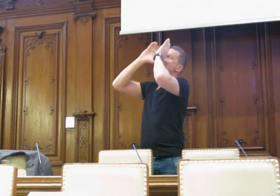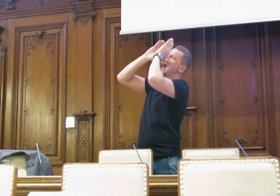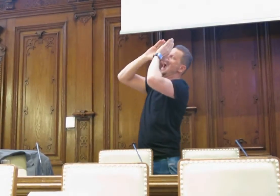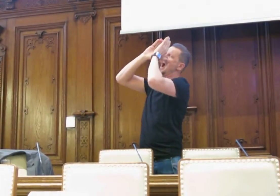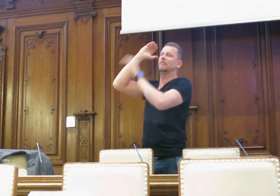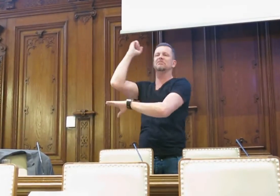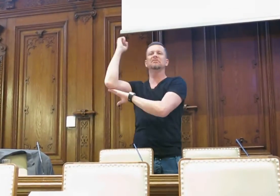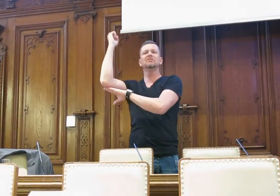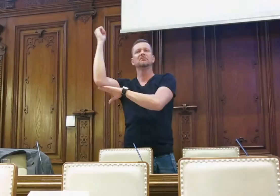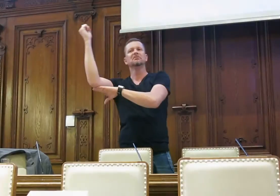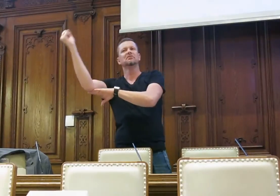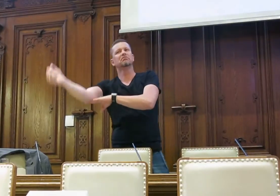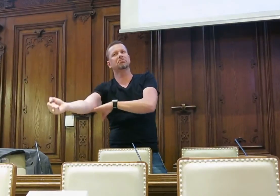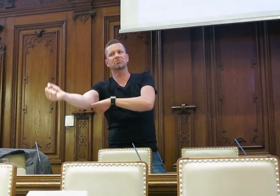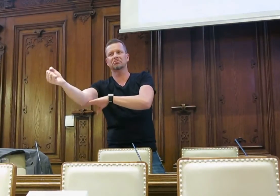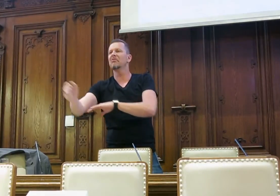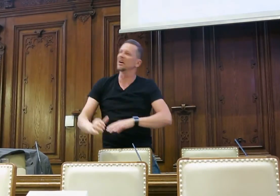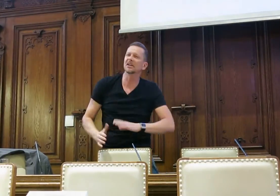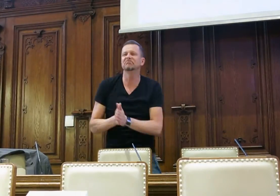Ich bin einiger do Folf zu